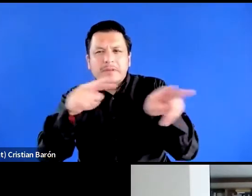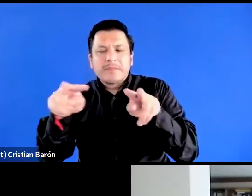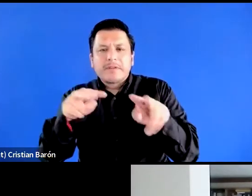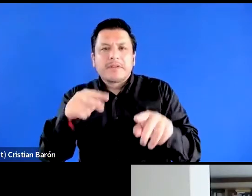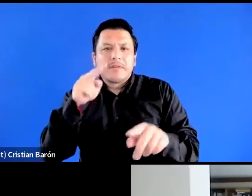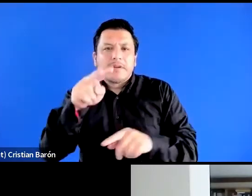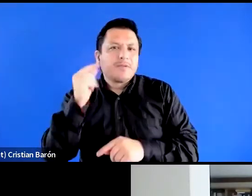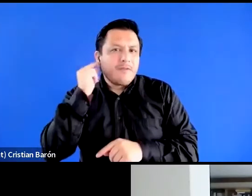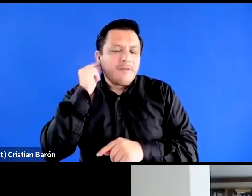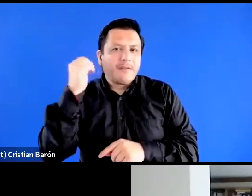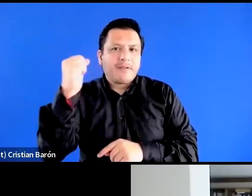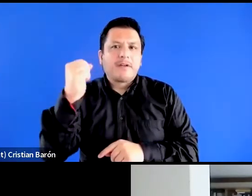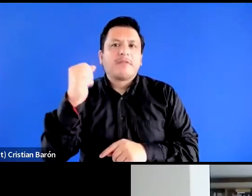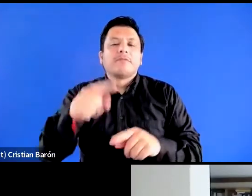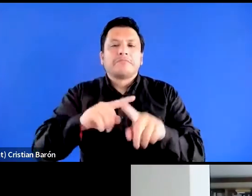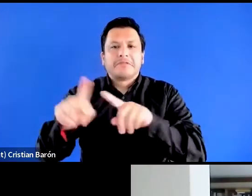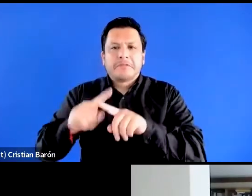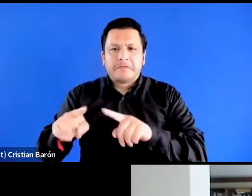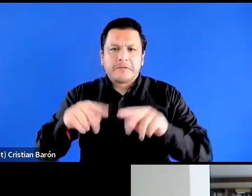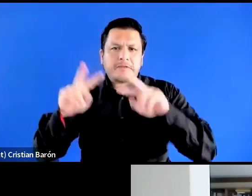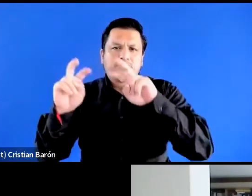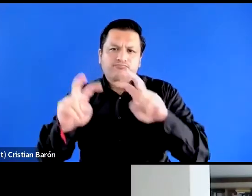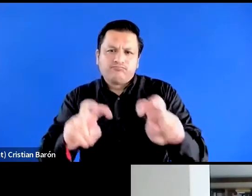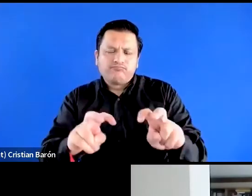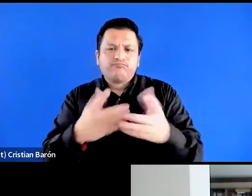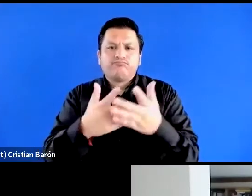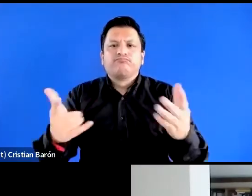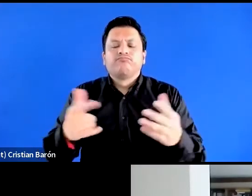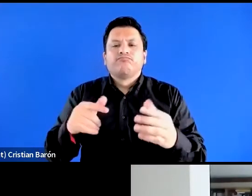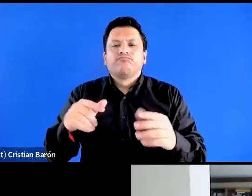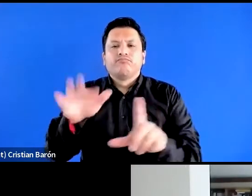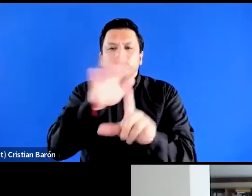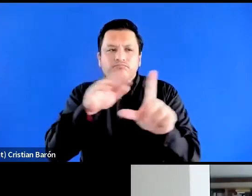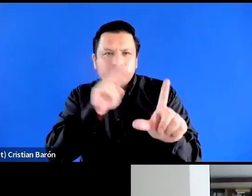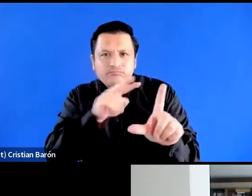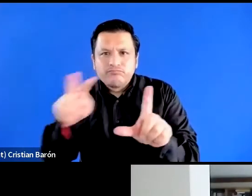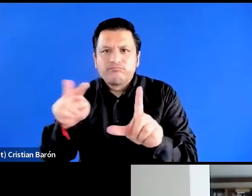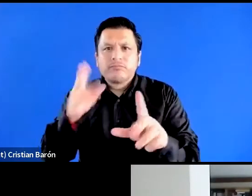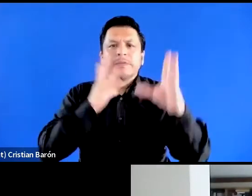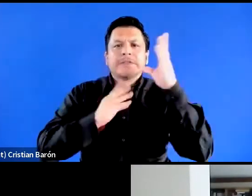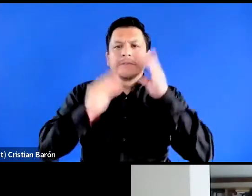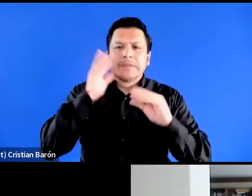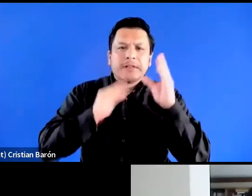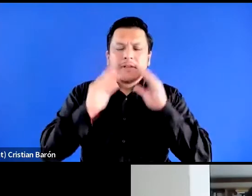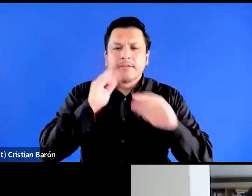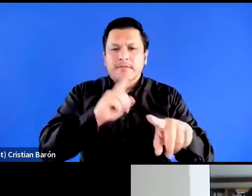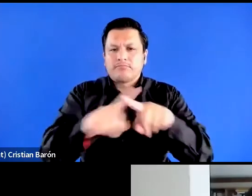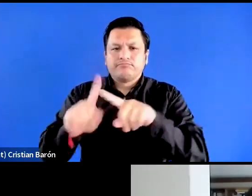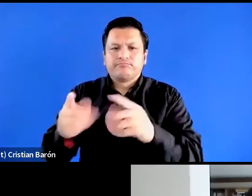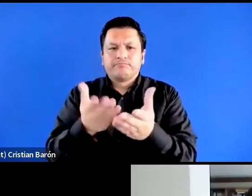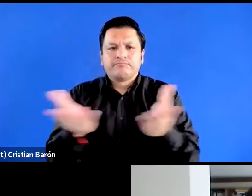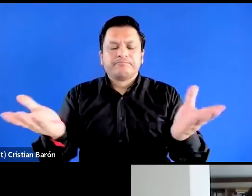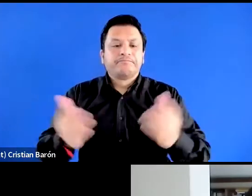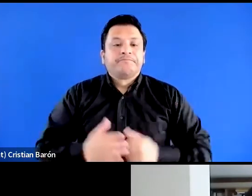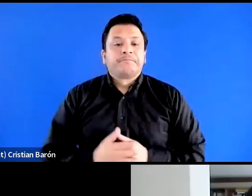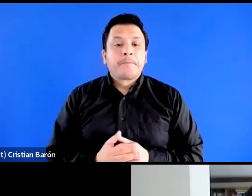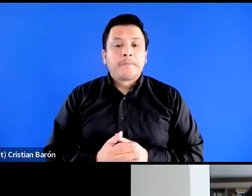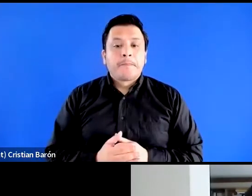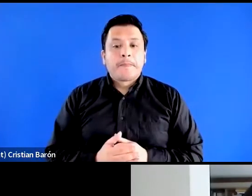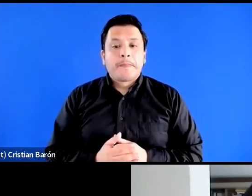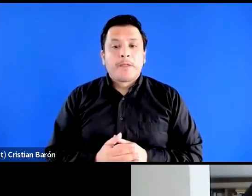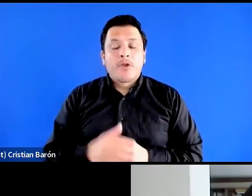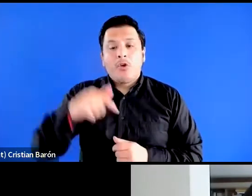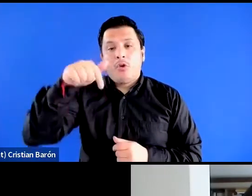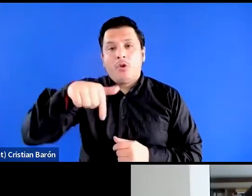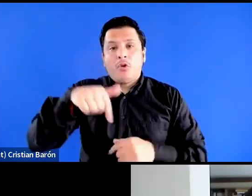registros investigativos, audiovisuales y experienciales. En la tarde de hoy vamos